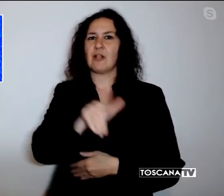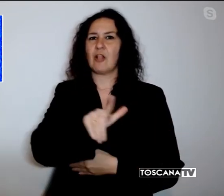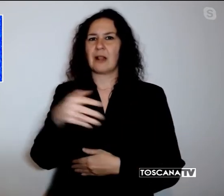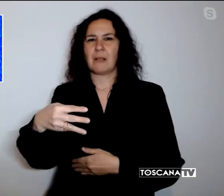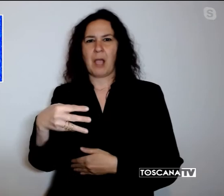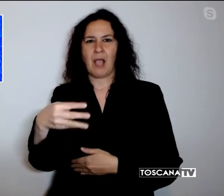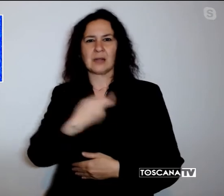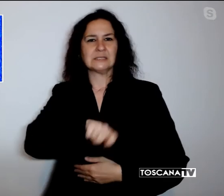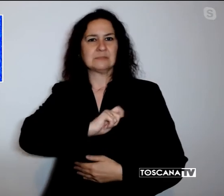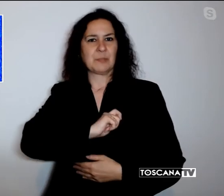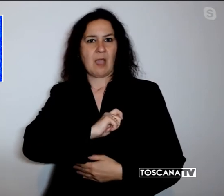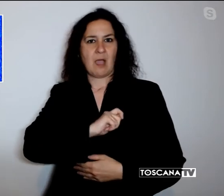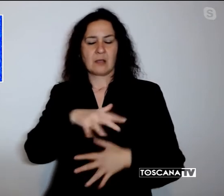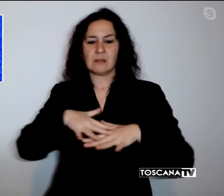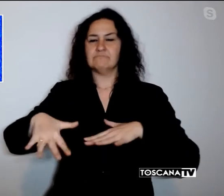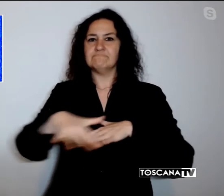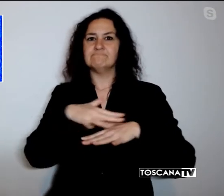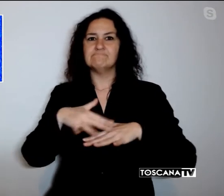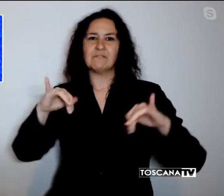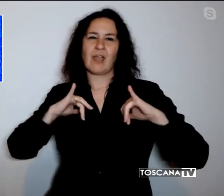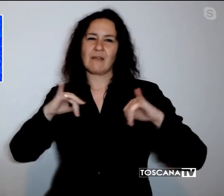località dove era in vacanza.